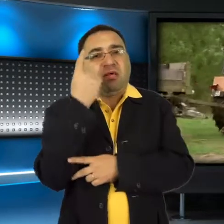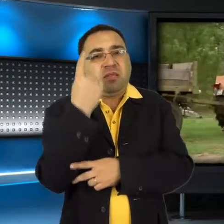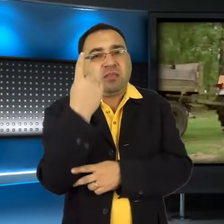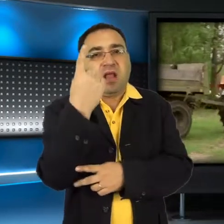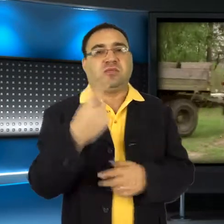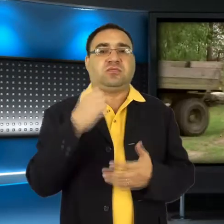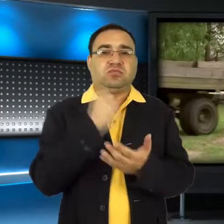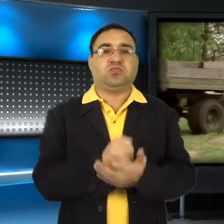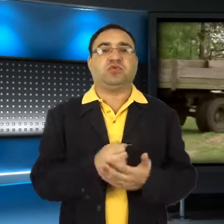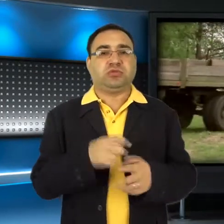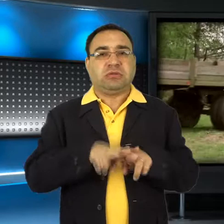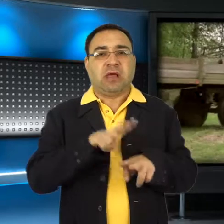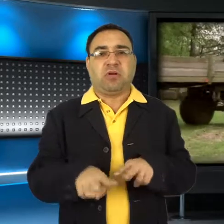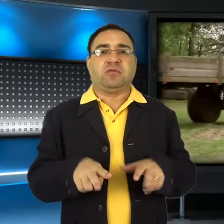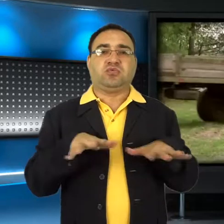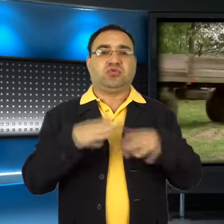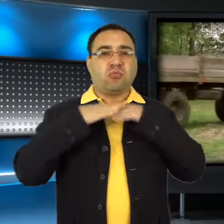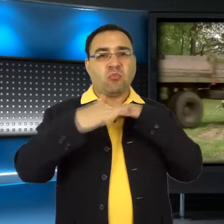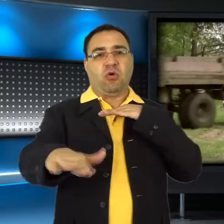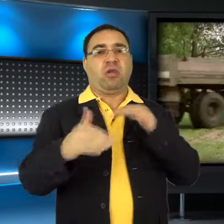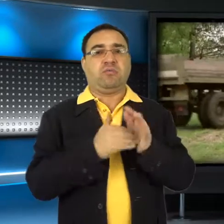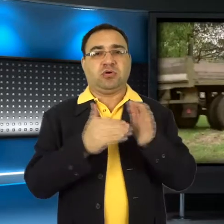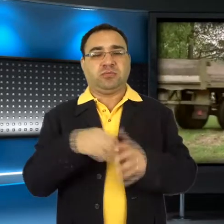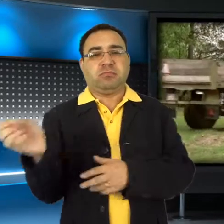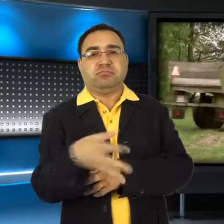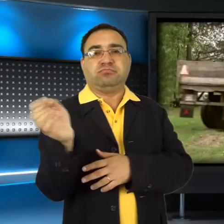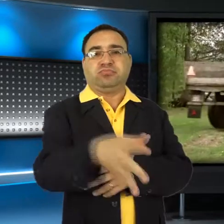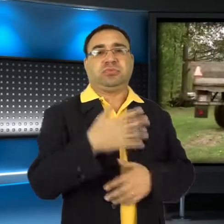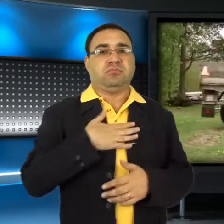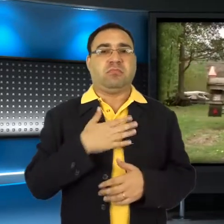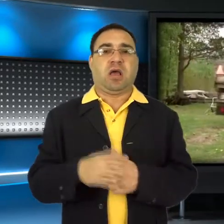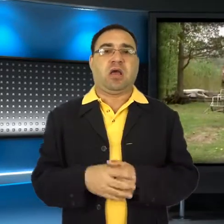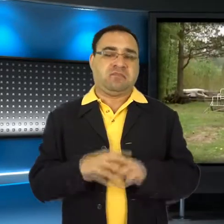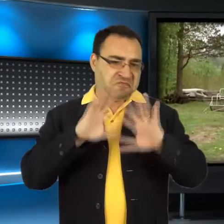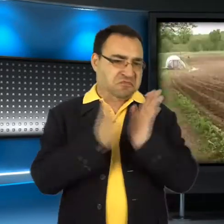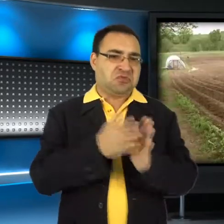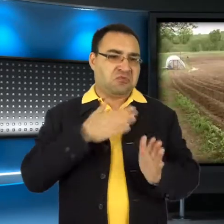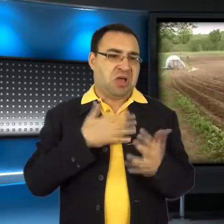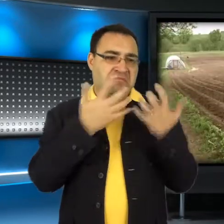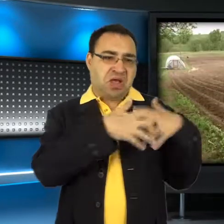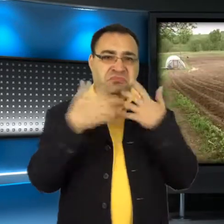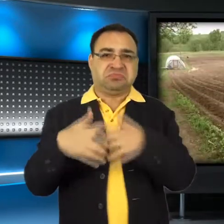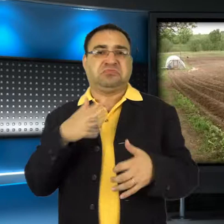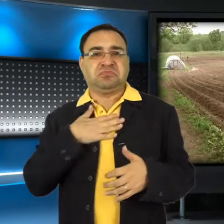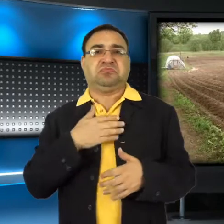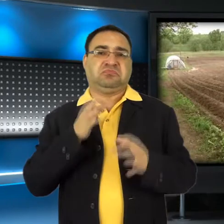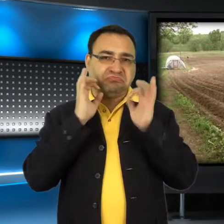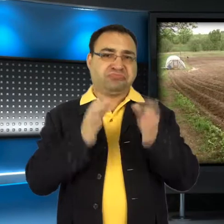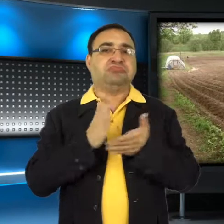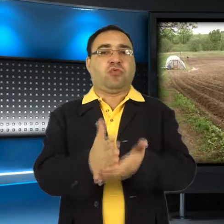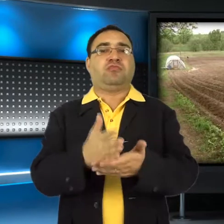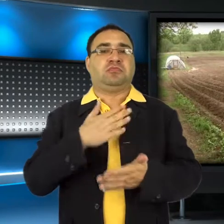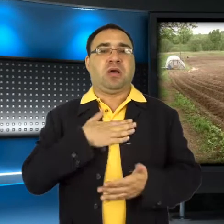też ciągniki są, które muszą być na chodzie, jest foropola, który trzeba obsiać. Narzędzia są, maszyny są, także jakoś